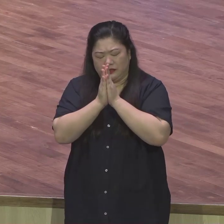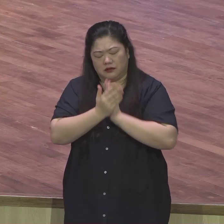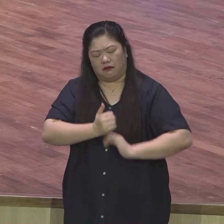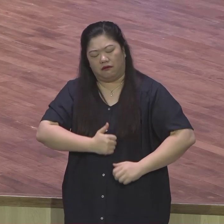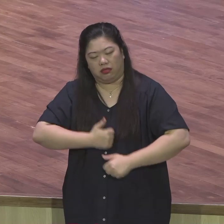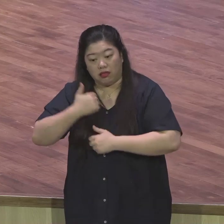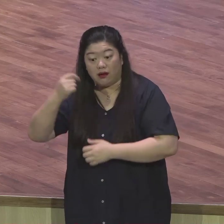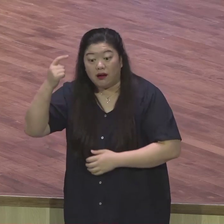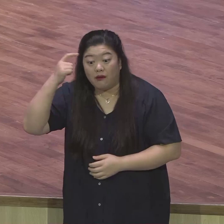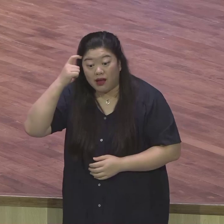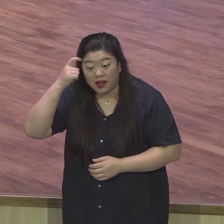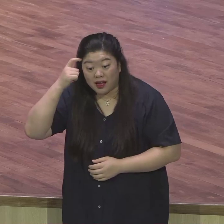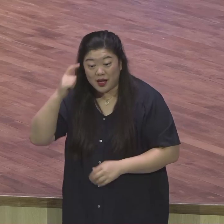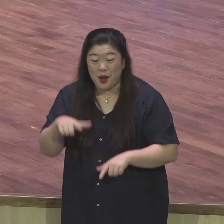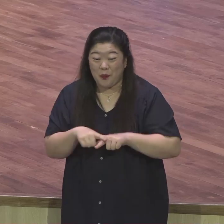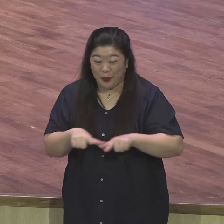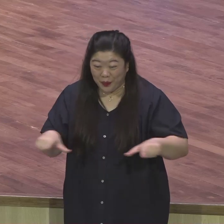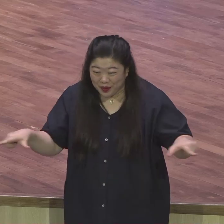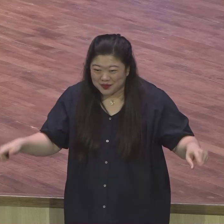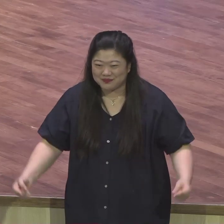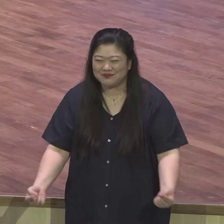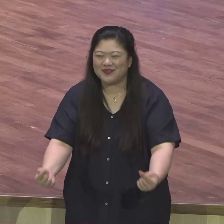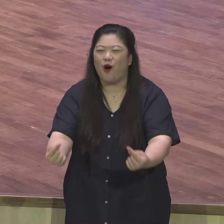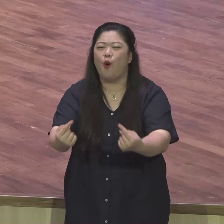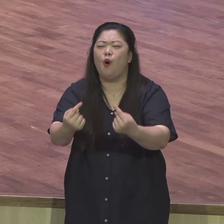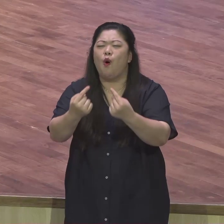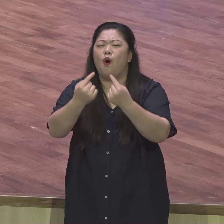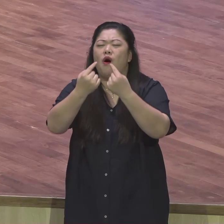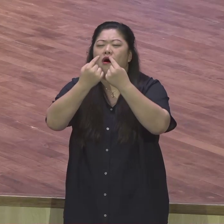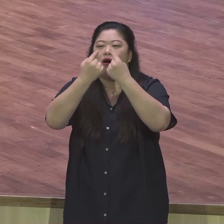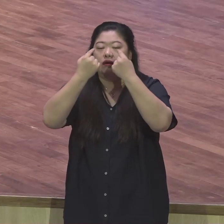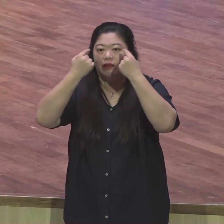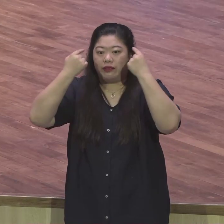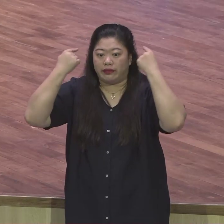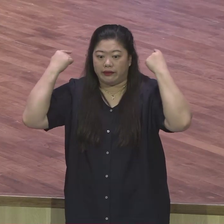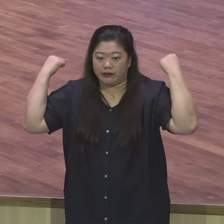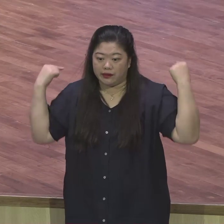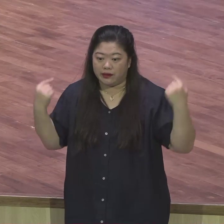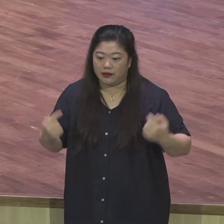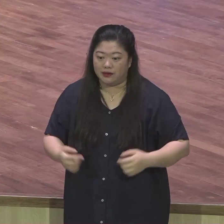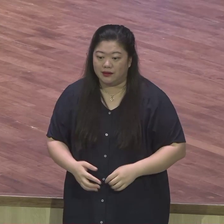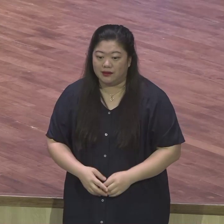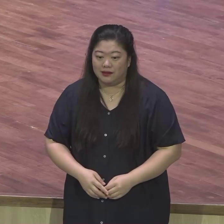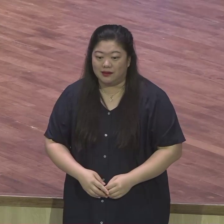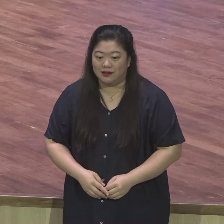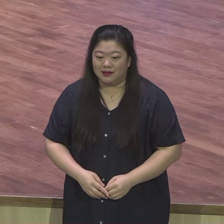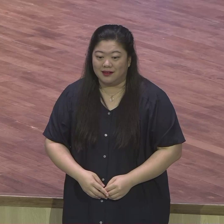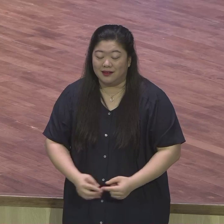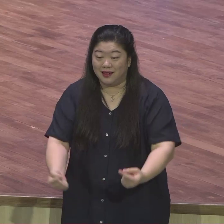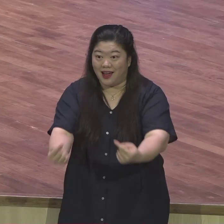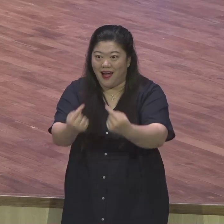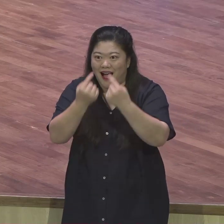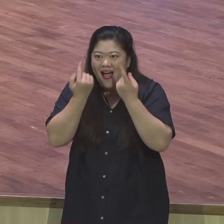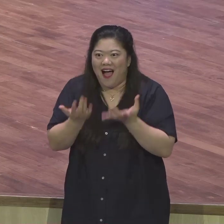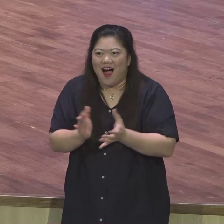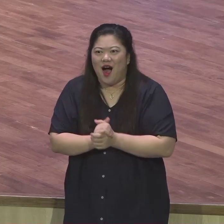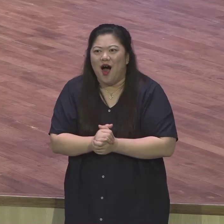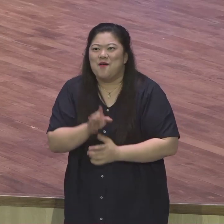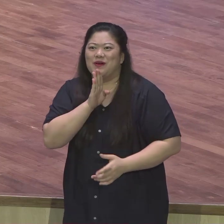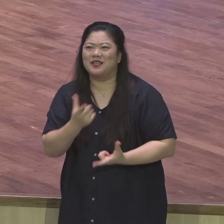그냥 듣고 끝이 읽고 끝이 나가면 자기들 마음대로 살아요. 자기들 마음대로 생각하고 생각한